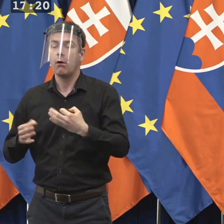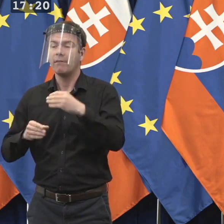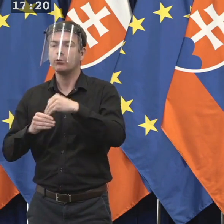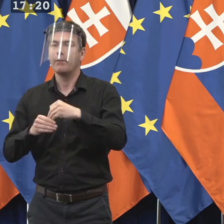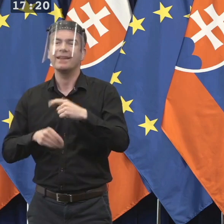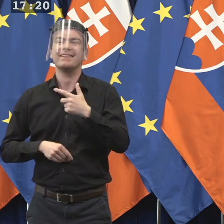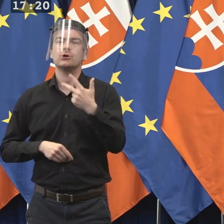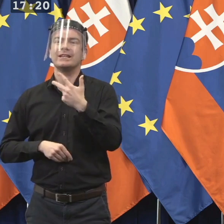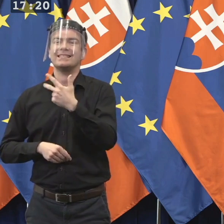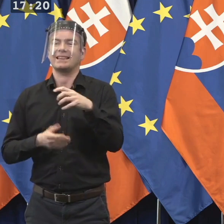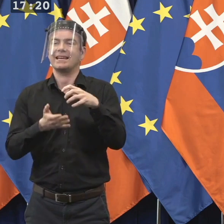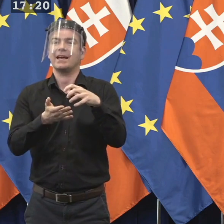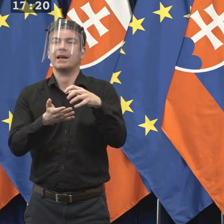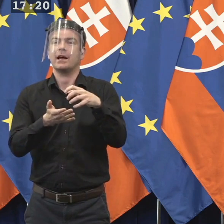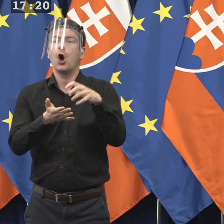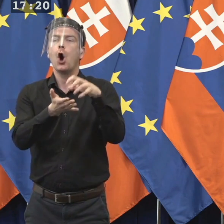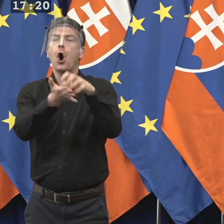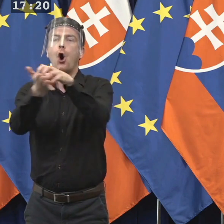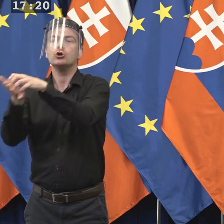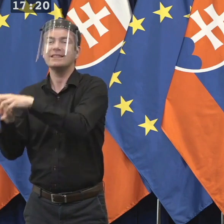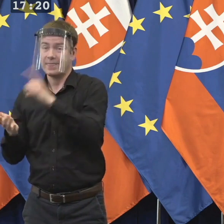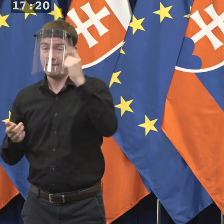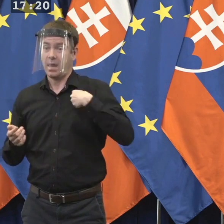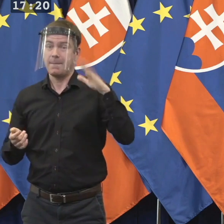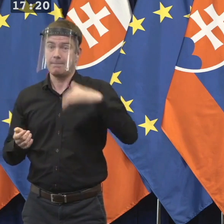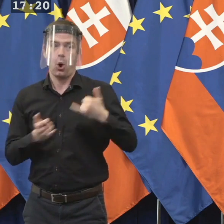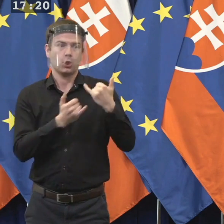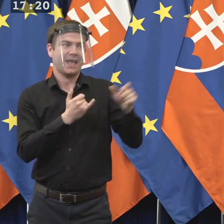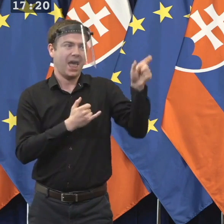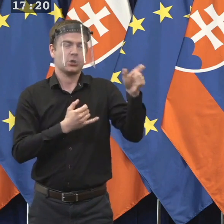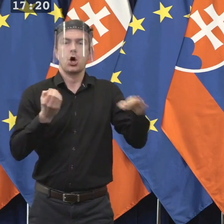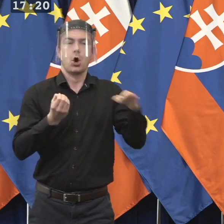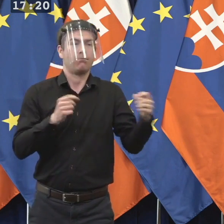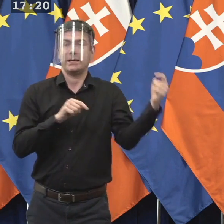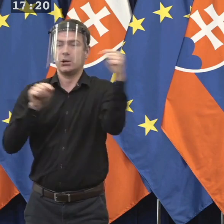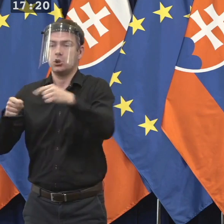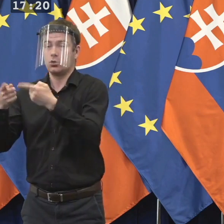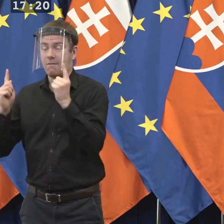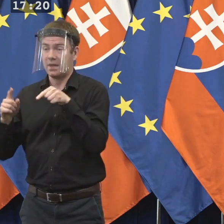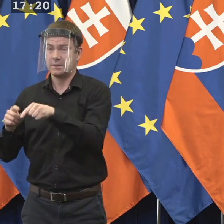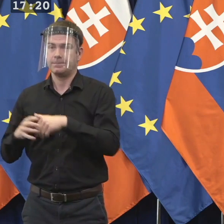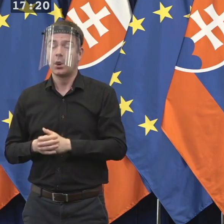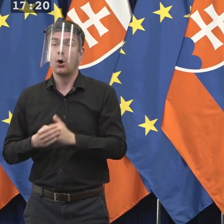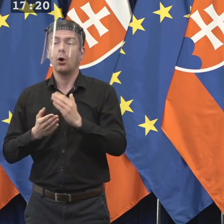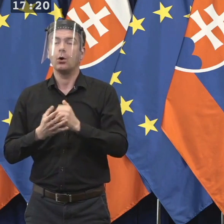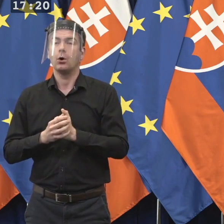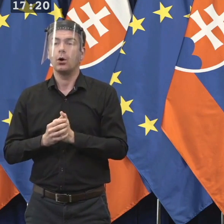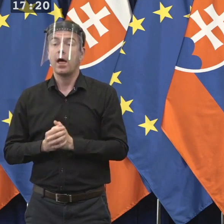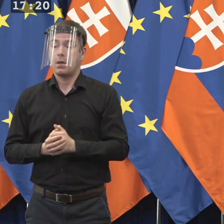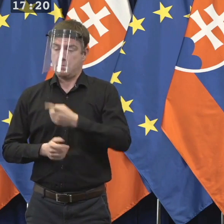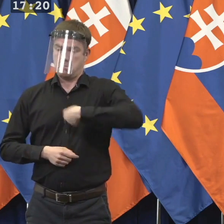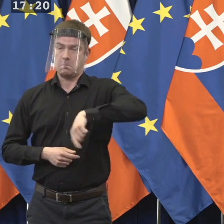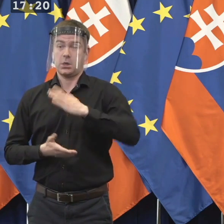iba jeden človek. Tak sme sa priebežne nadstavovali nový model, že sme identifikovali v